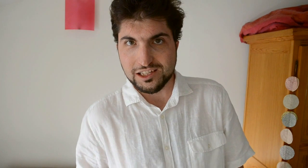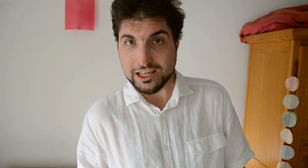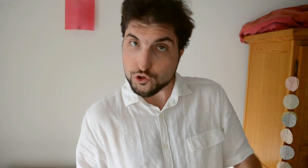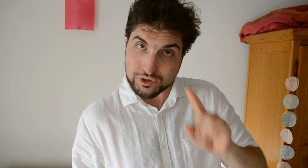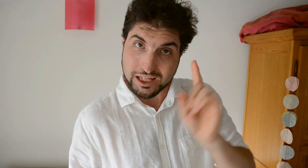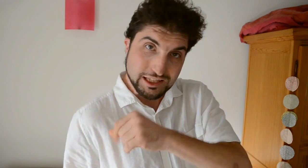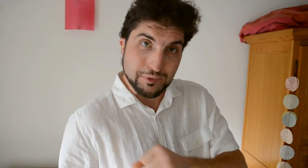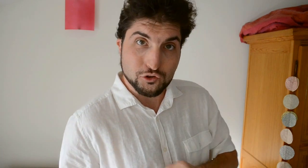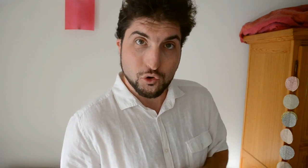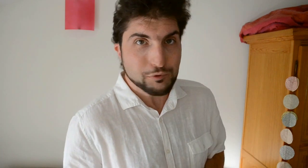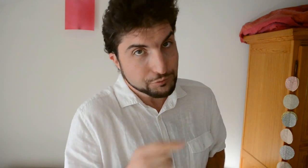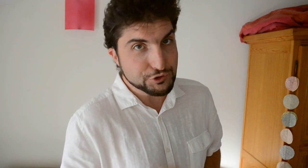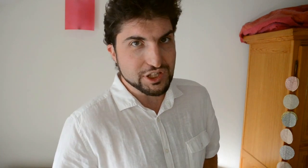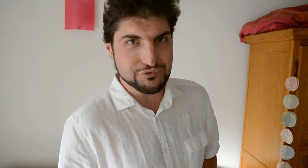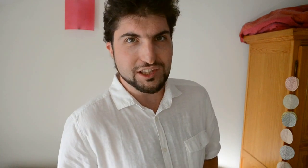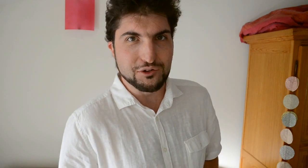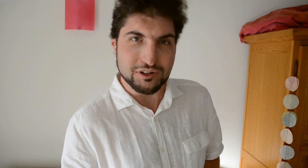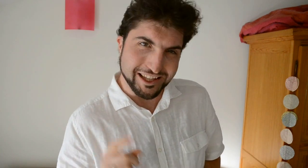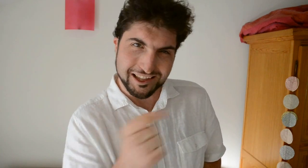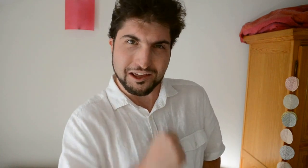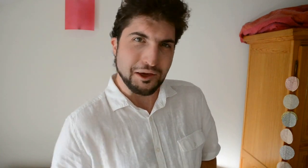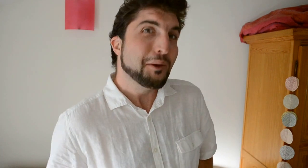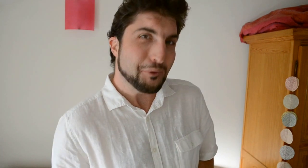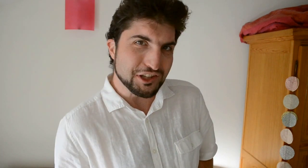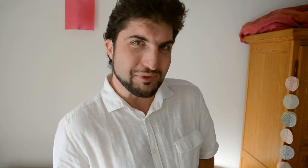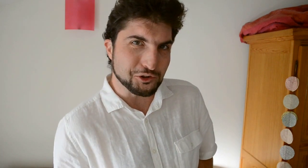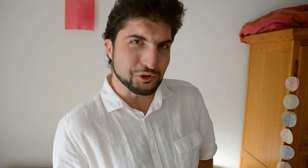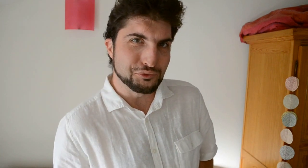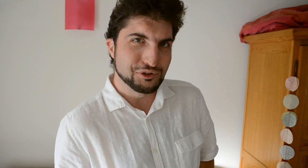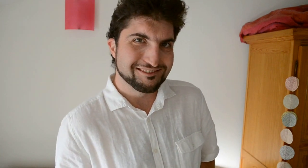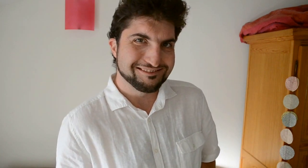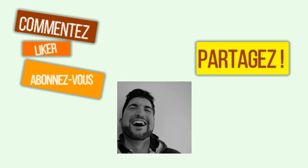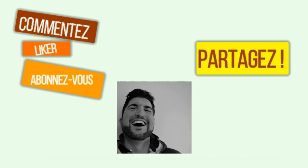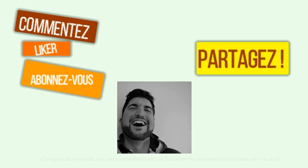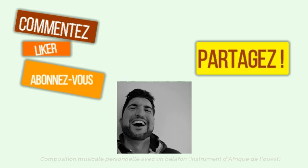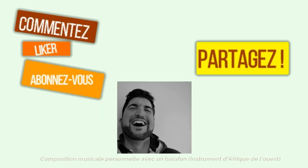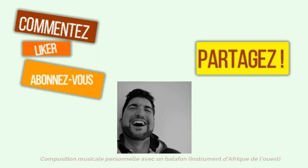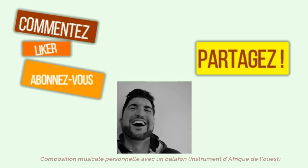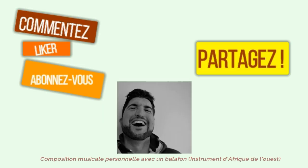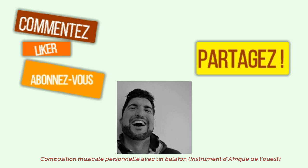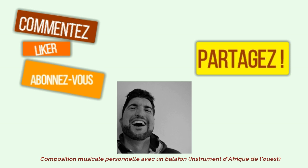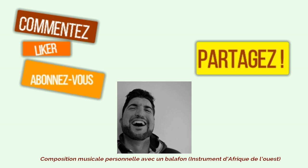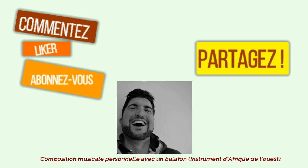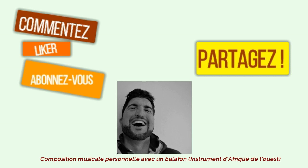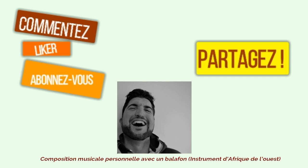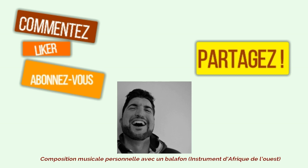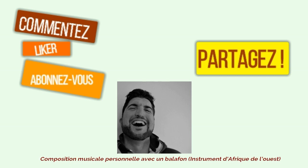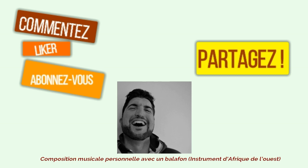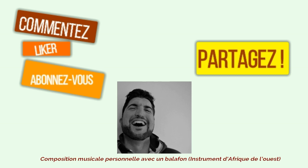Et je vous dis à très bientôt pour une prochaine vidéo. Et prenez bien soin de vous. Sous-titrage-Canada